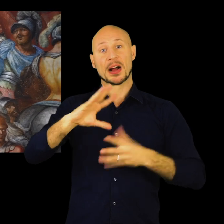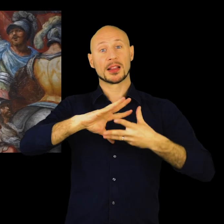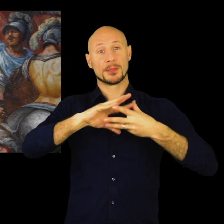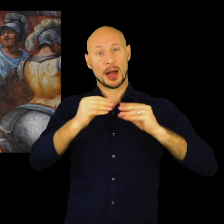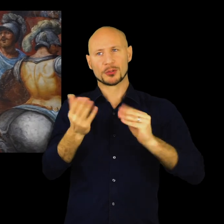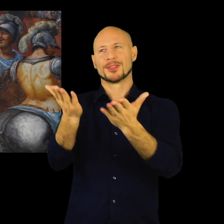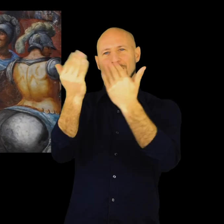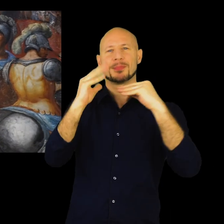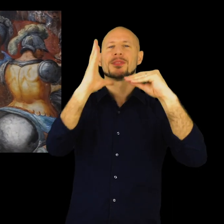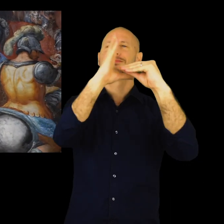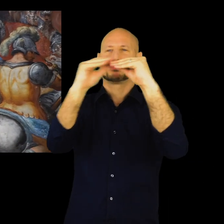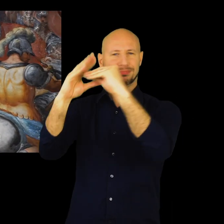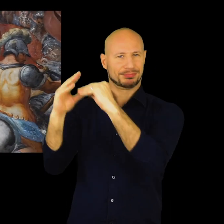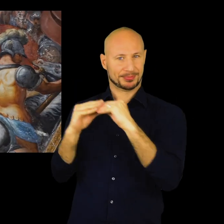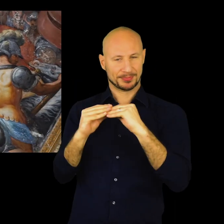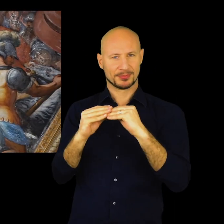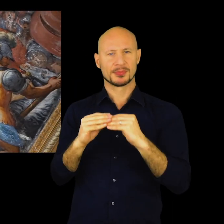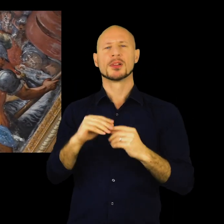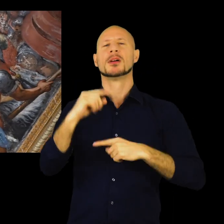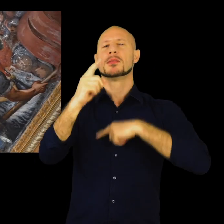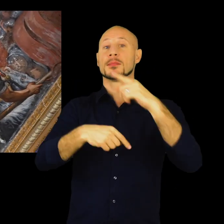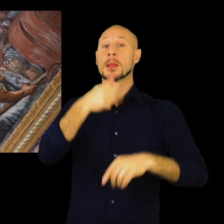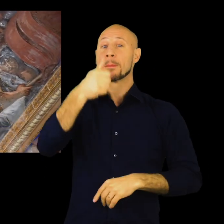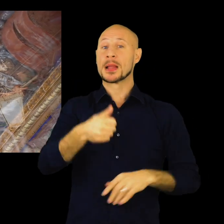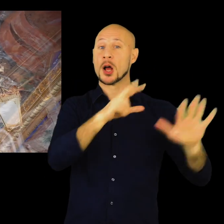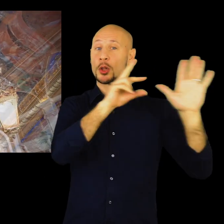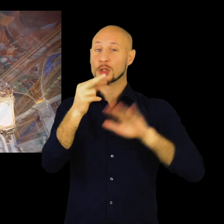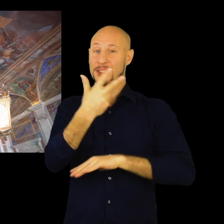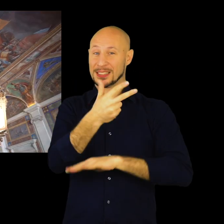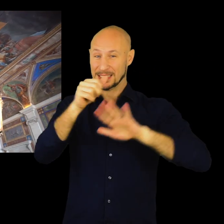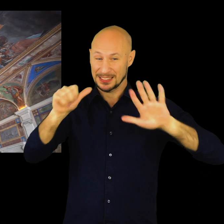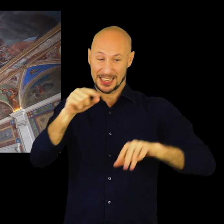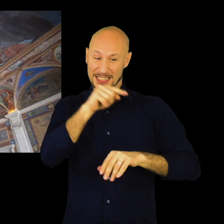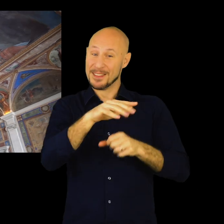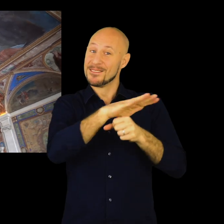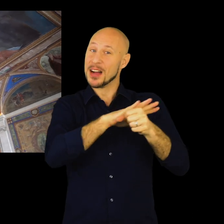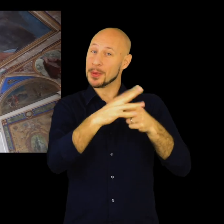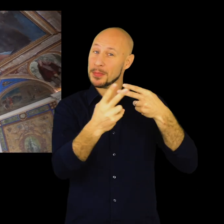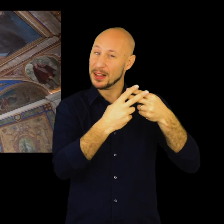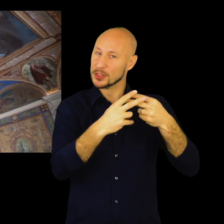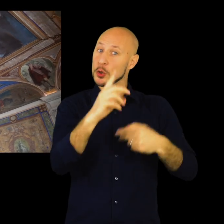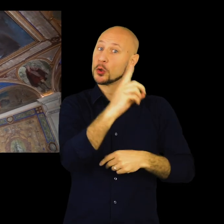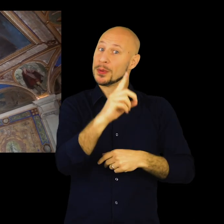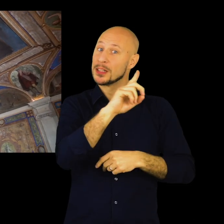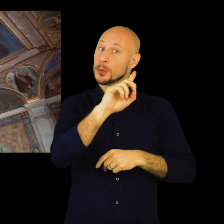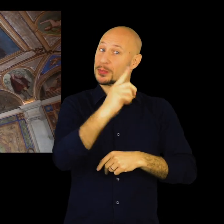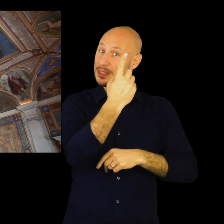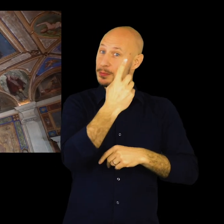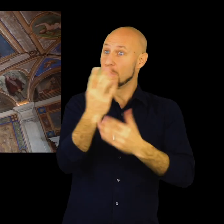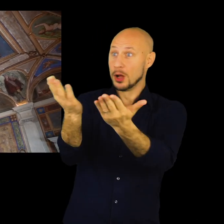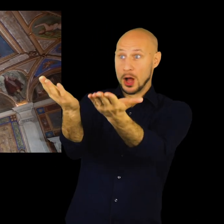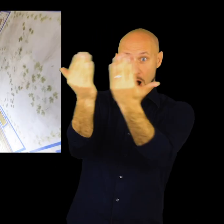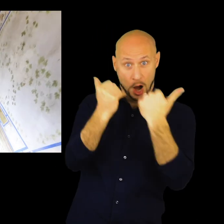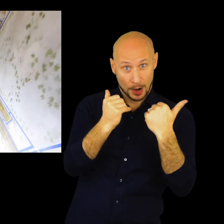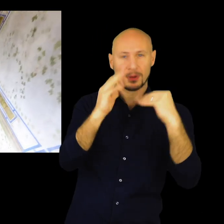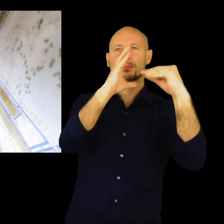'edificio. Nel 1836, tuttavia, il palazzo fu nuovamente acquistato dalla famiglia di Domenico I Pallavicino.